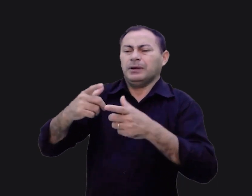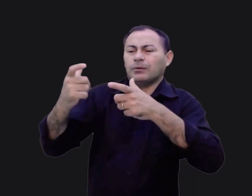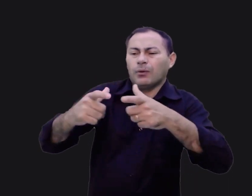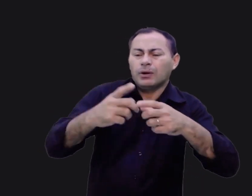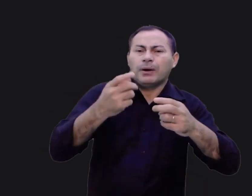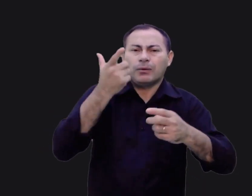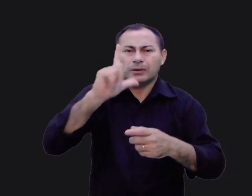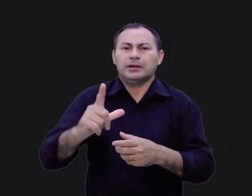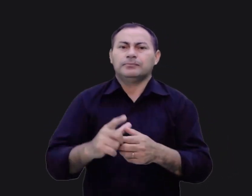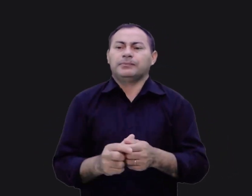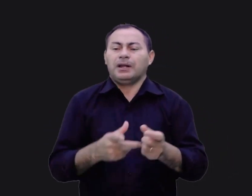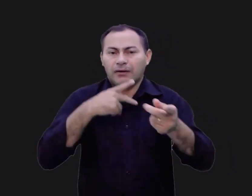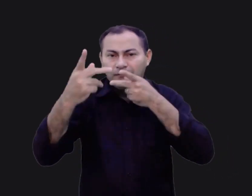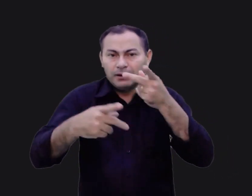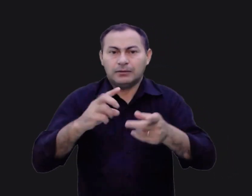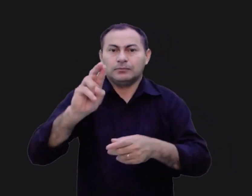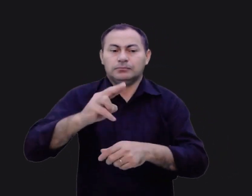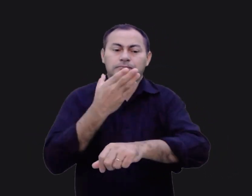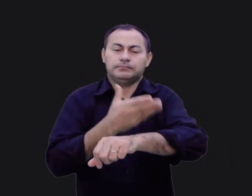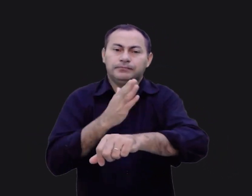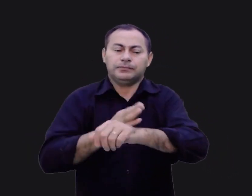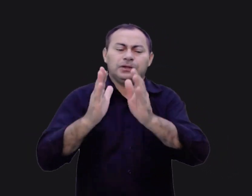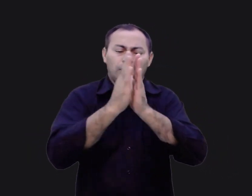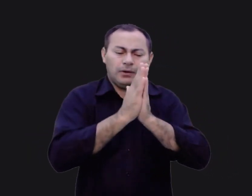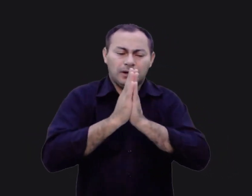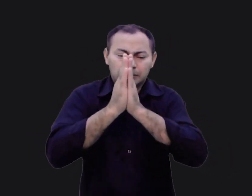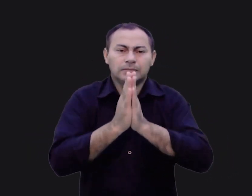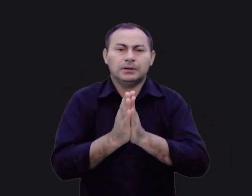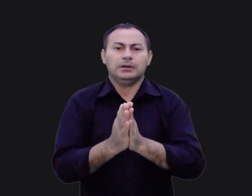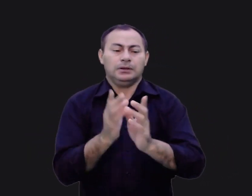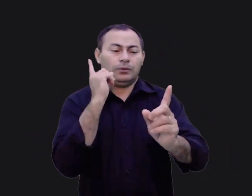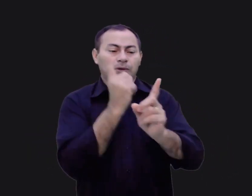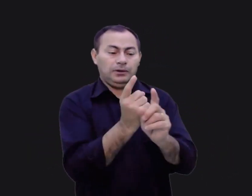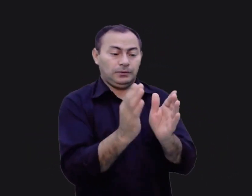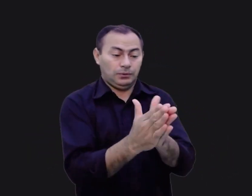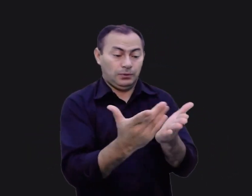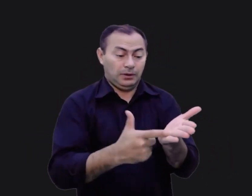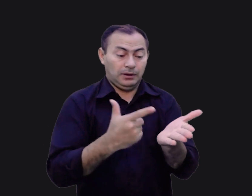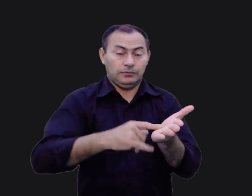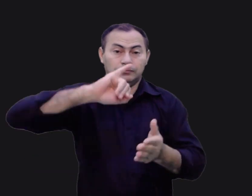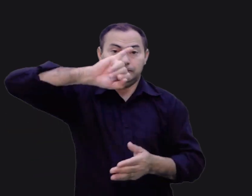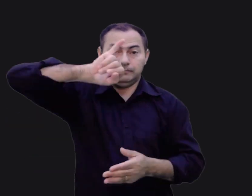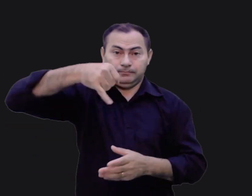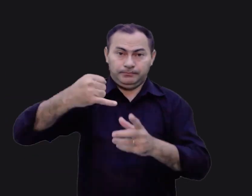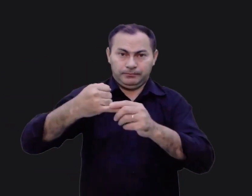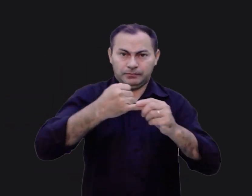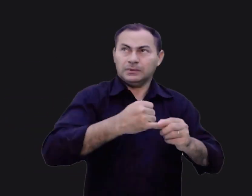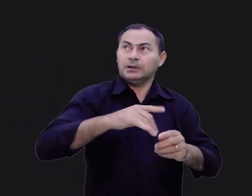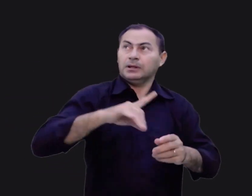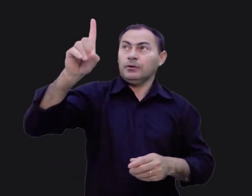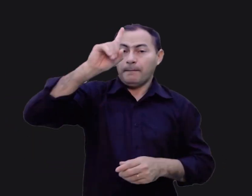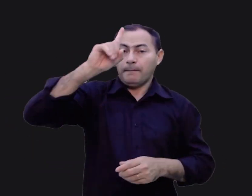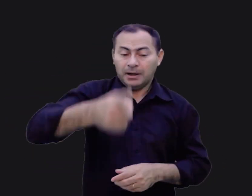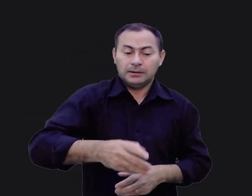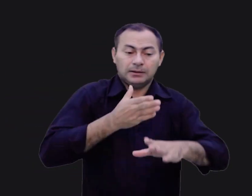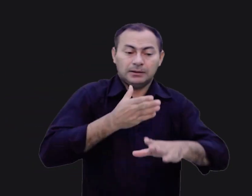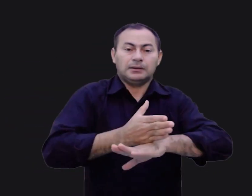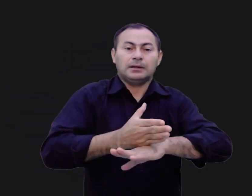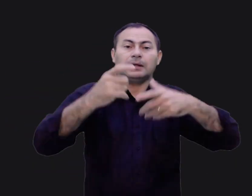conquistar. Elas estão falando da aplicação devocional que encontramos no livro de Josué. Deus nos manda entrar na terra de Canaã e